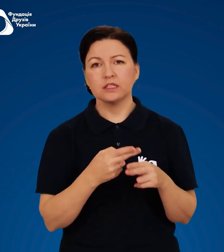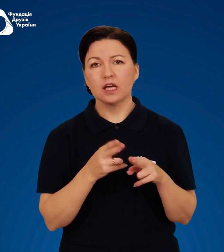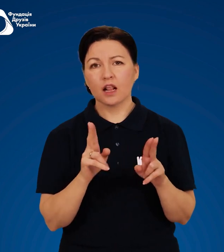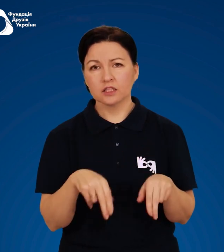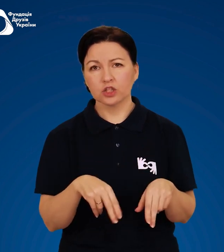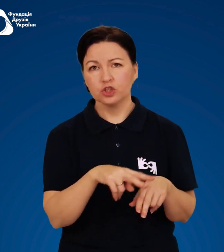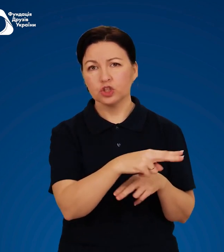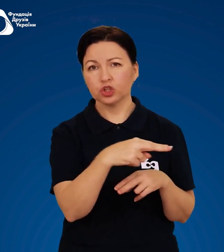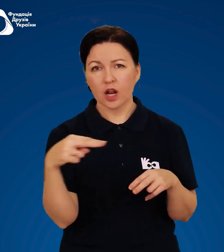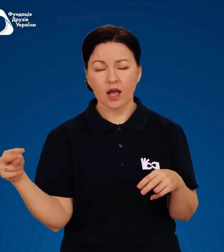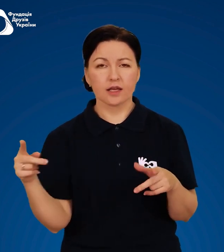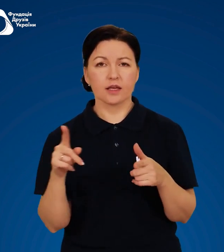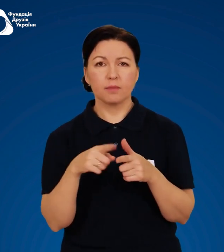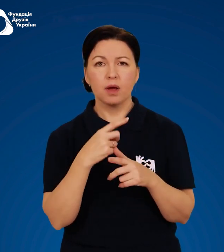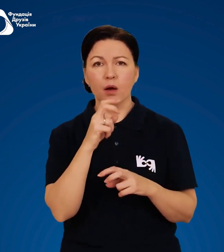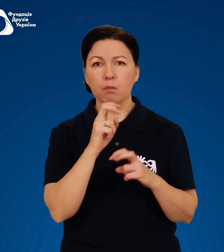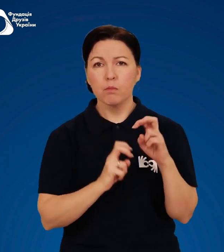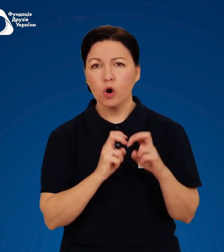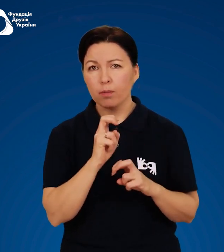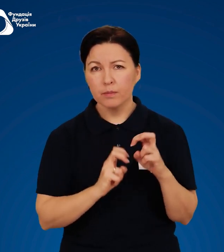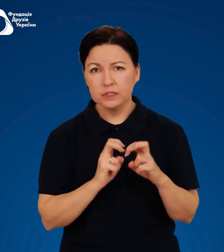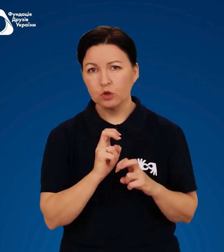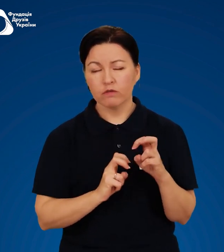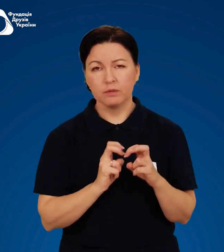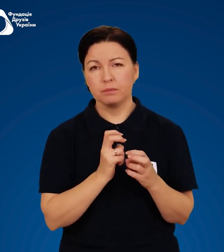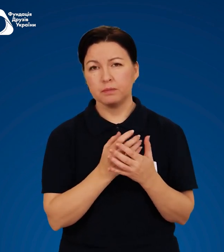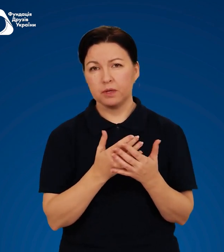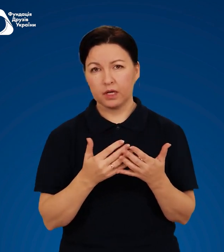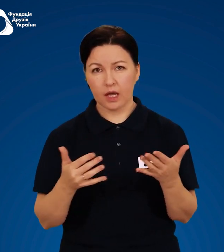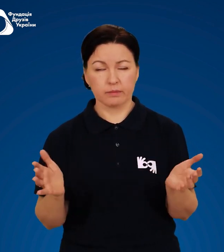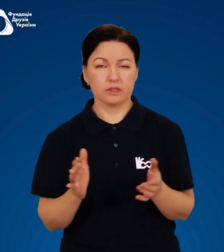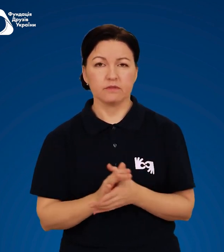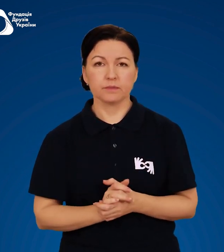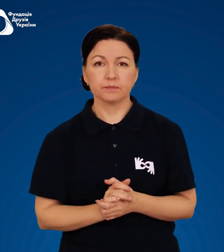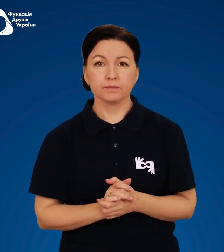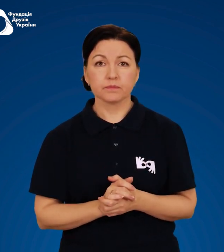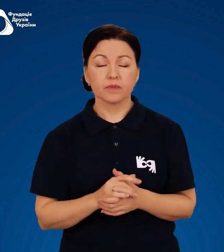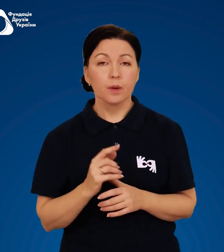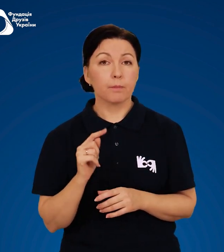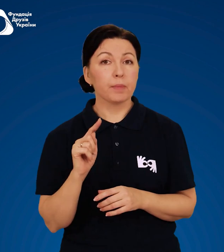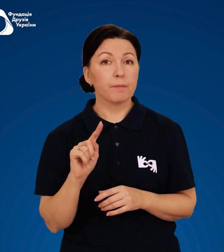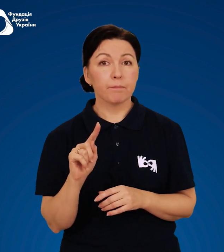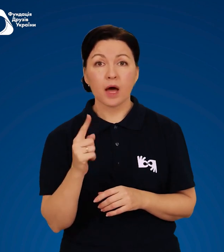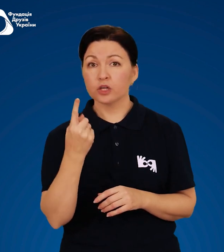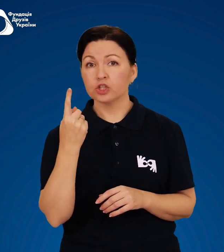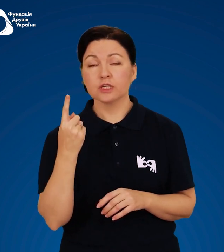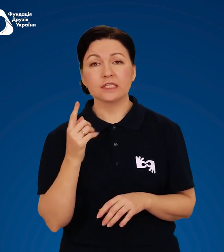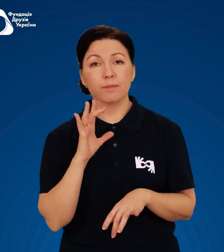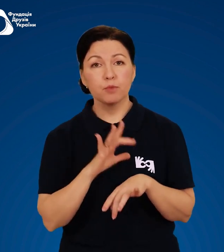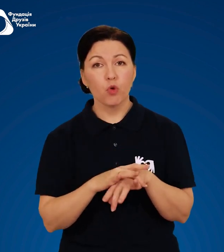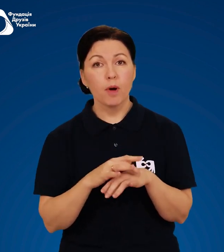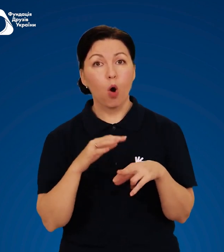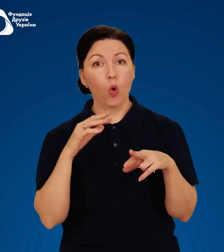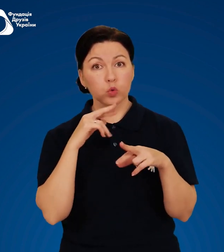залізничних шляхів, промислових підприємств. При перших симптомах отруєння